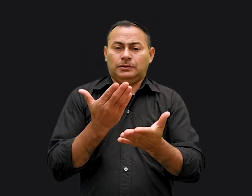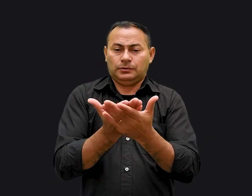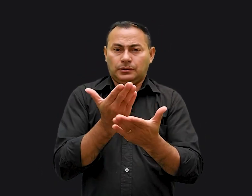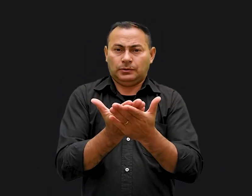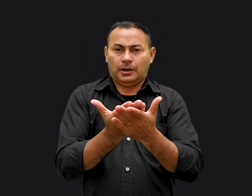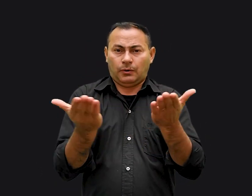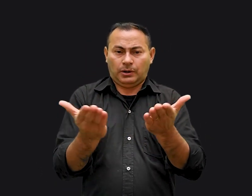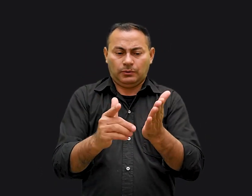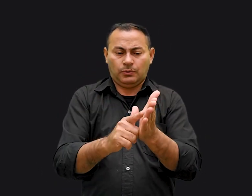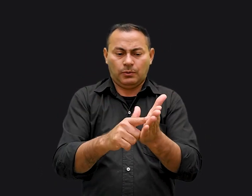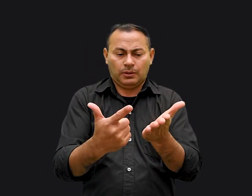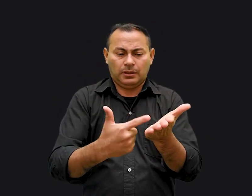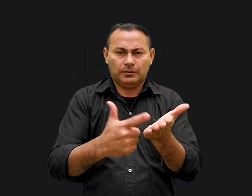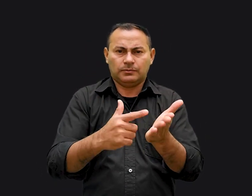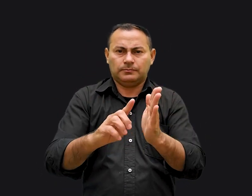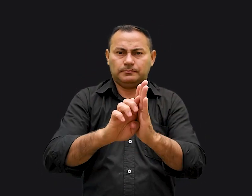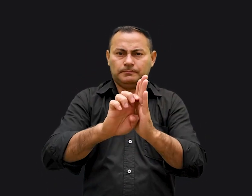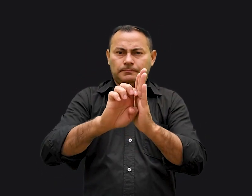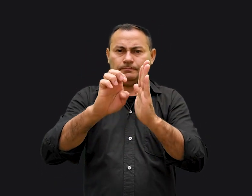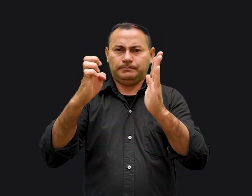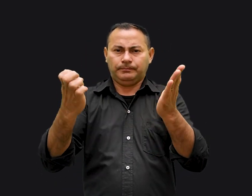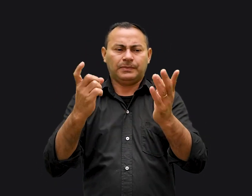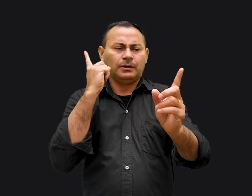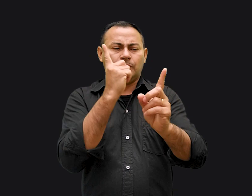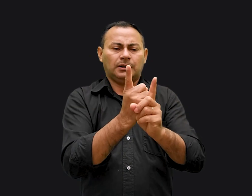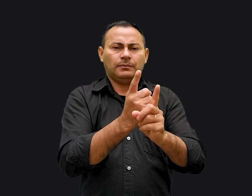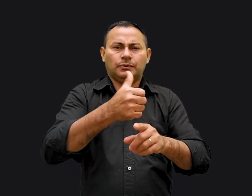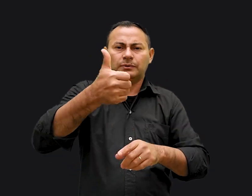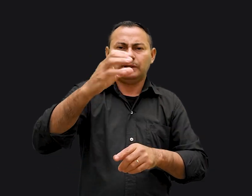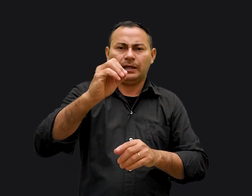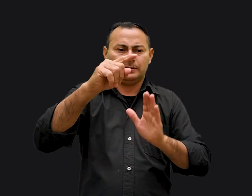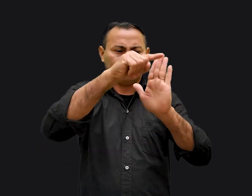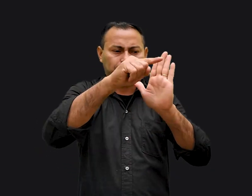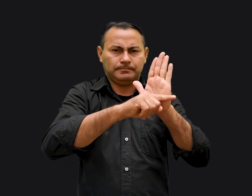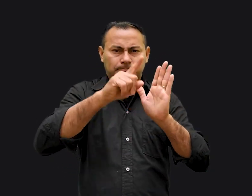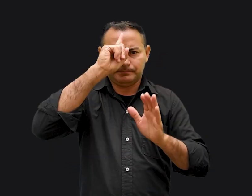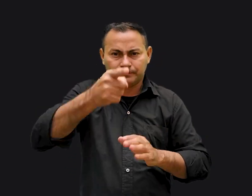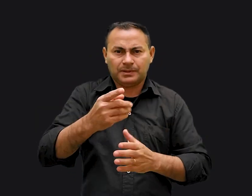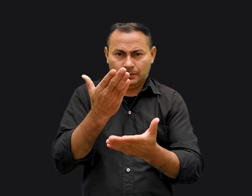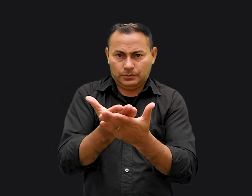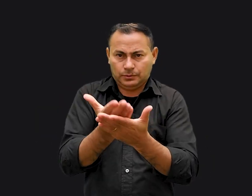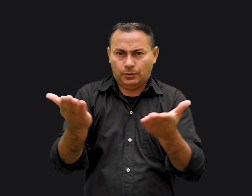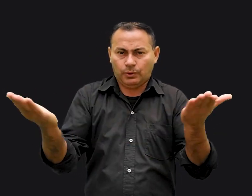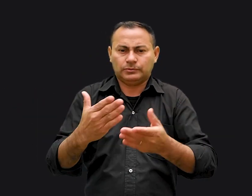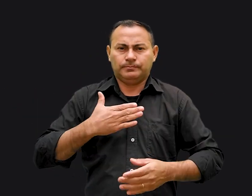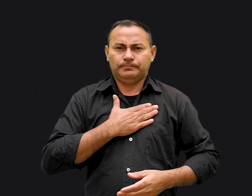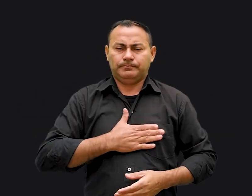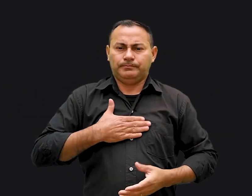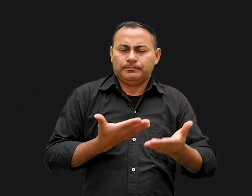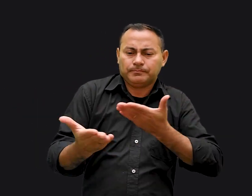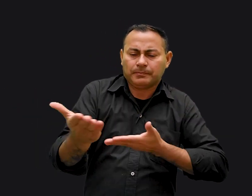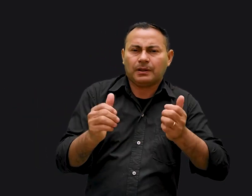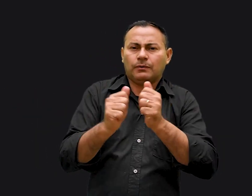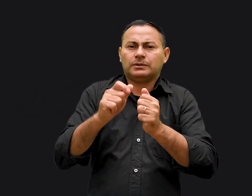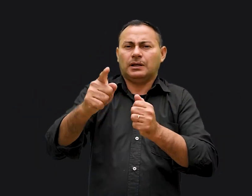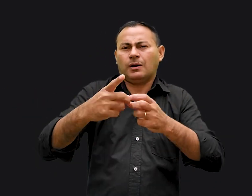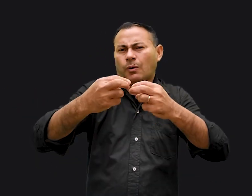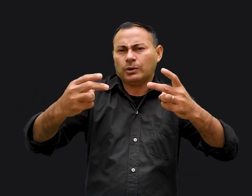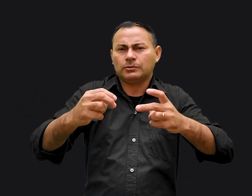estudando o livro de Êxodo e é nele que encontramos os Dez Mandamentos. E em nosso estudo hoje eu gostaria de compartilhar com você algo que o